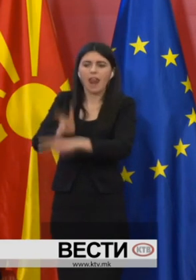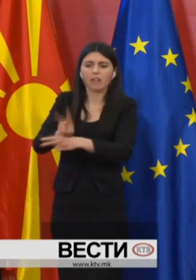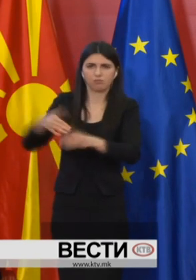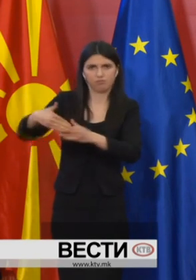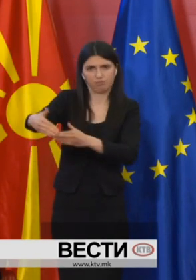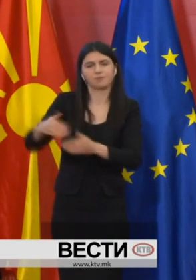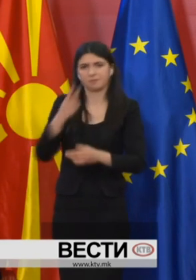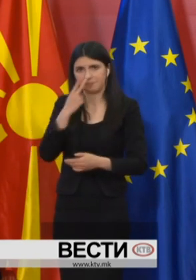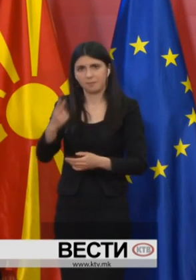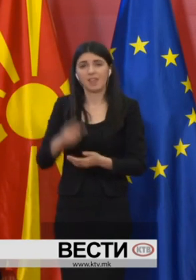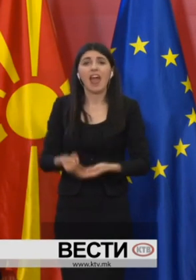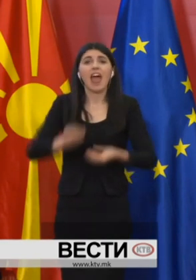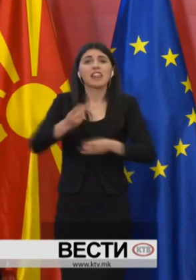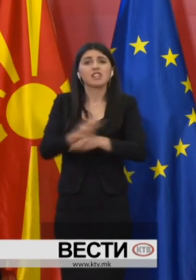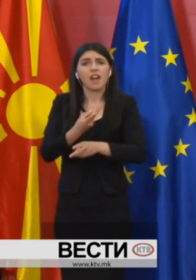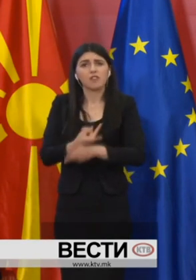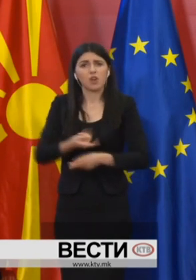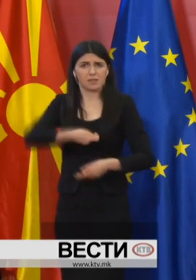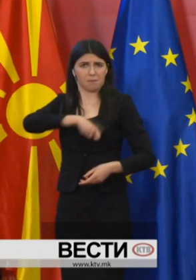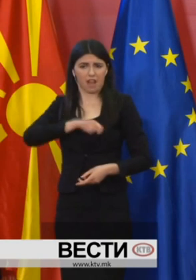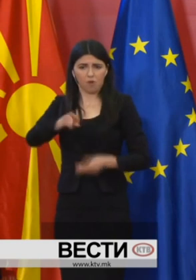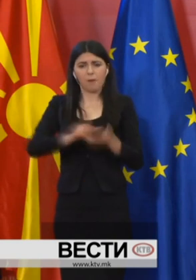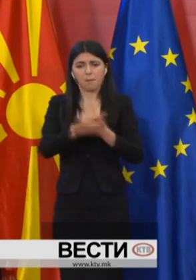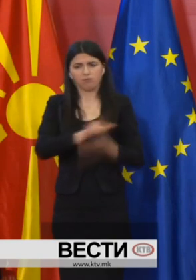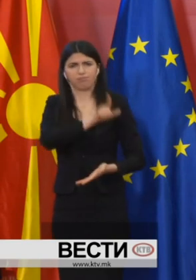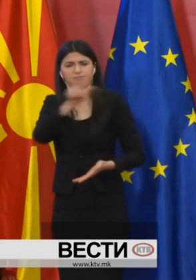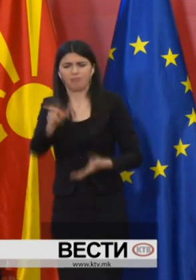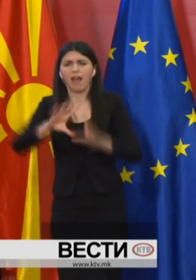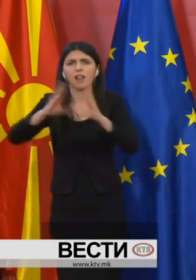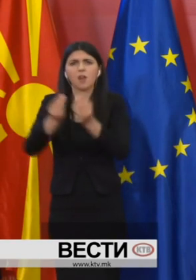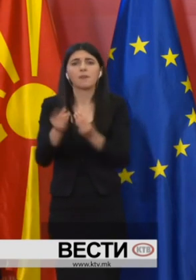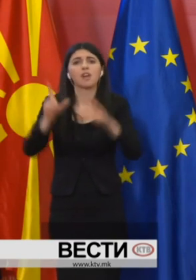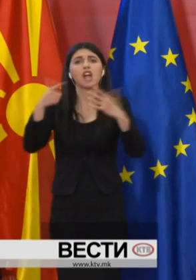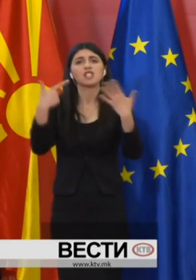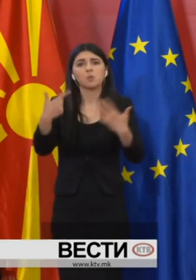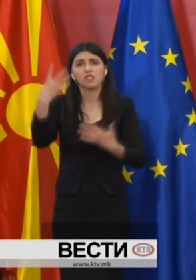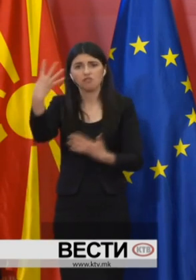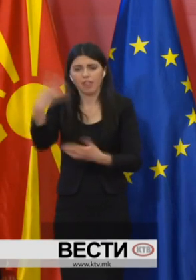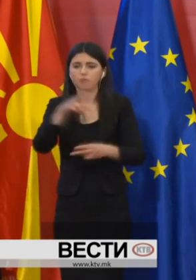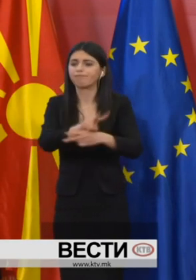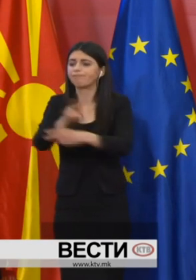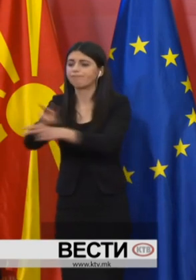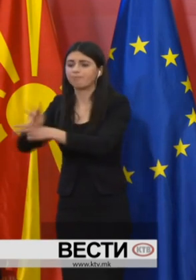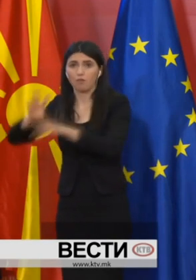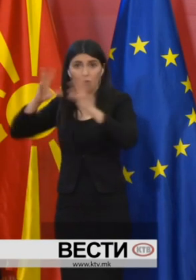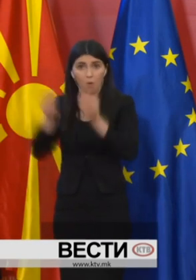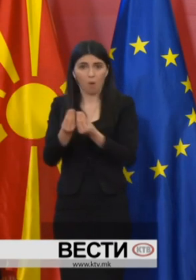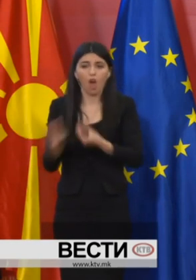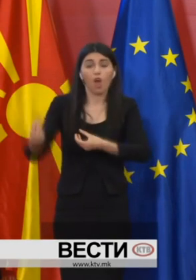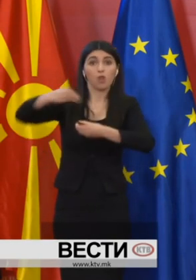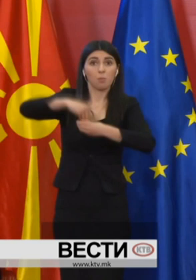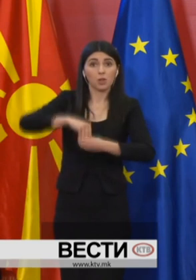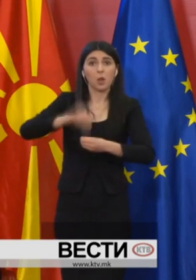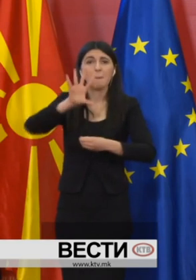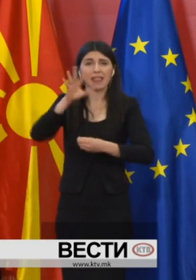Државниот санитарен и здравствен инспекторат во овој период изврши вкупно 74 надзори. Дополнително, во